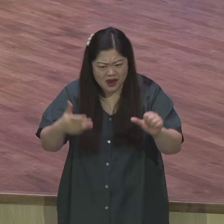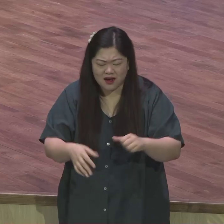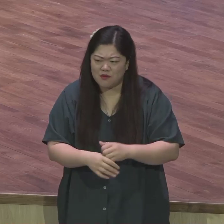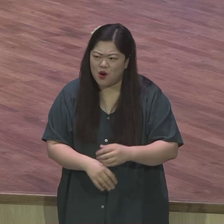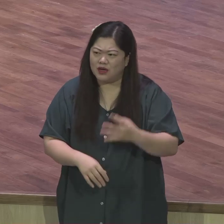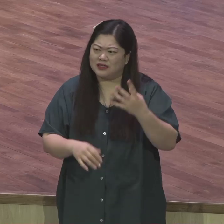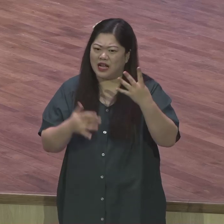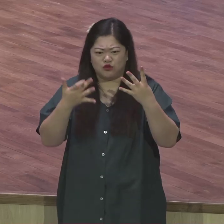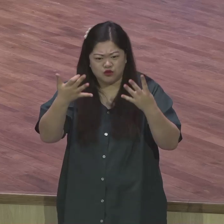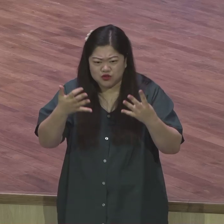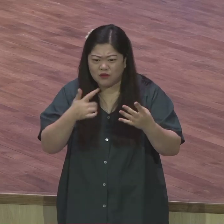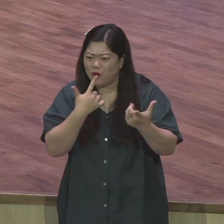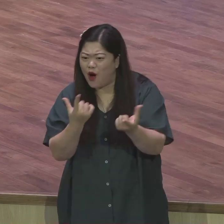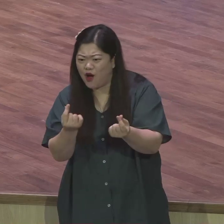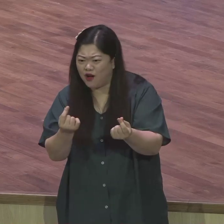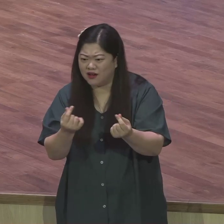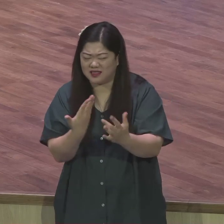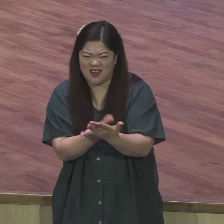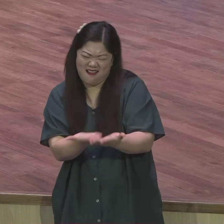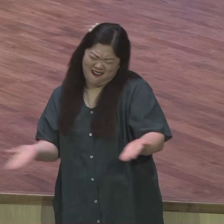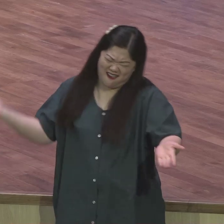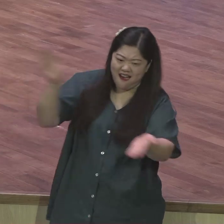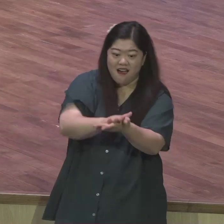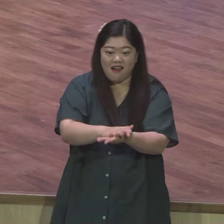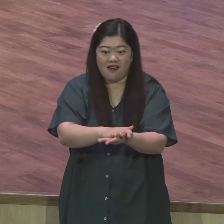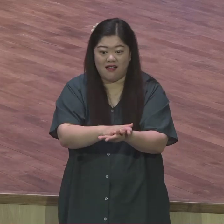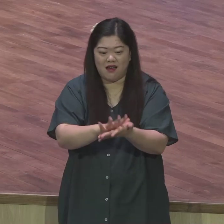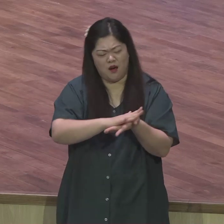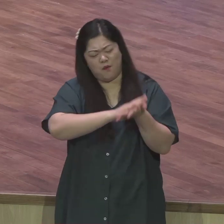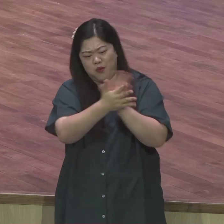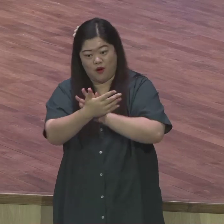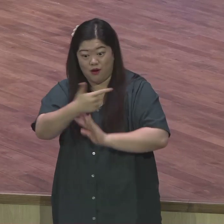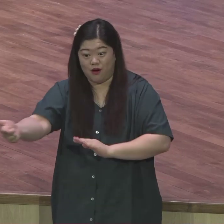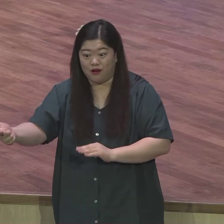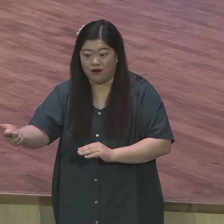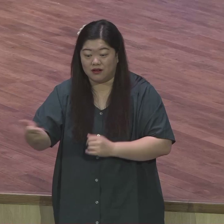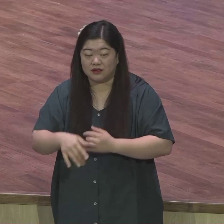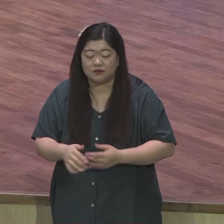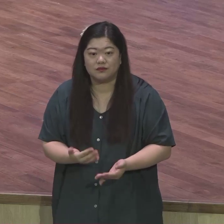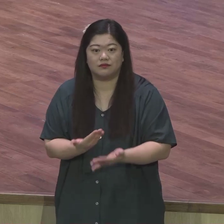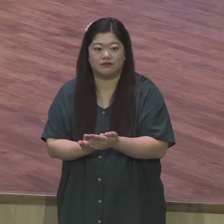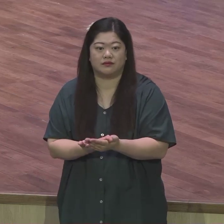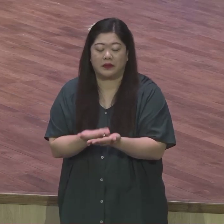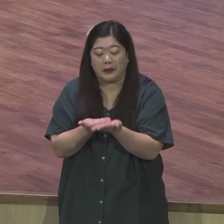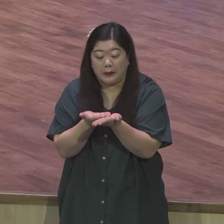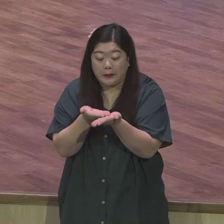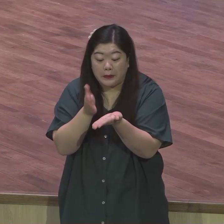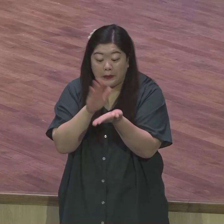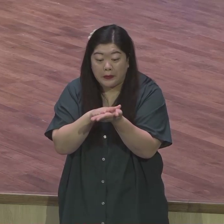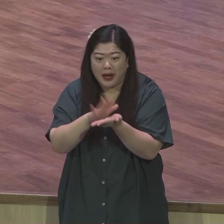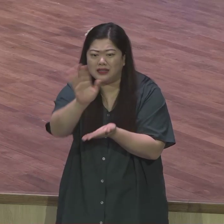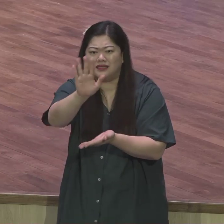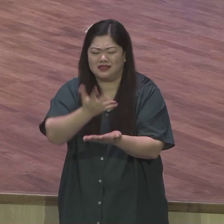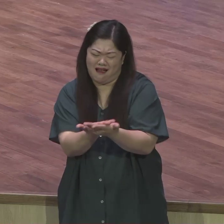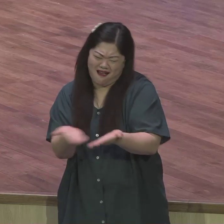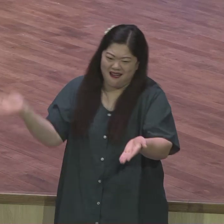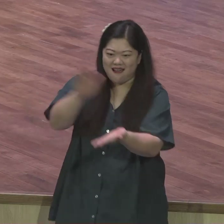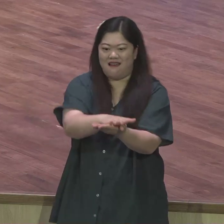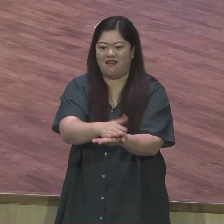혁명은 엄청난 변화지요 대변화지요 이 로마서는 이렇게 사람에게